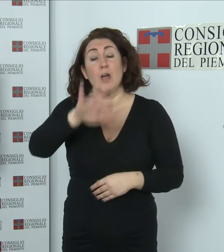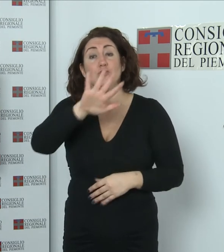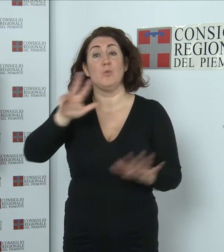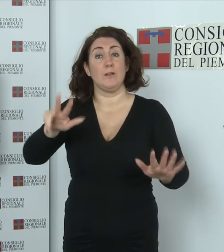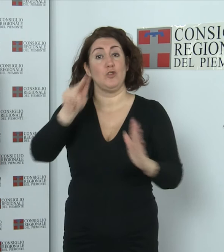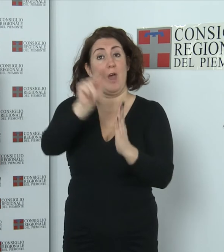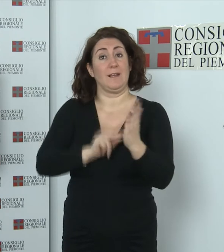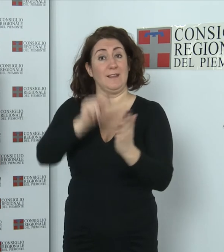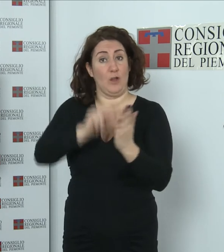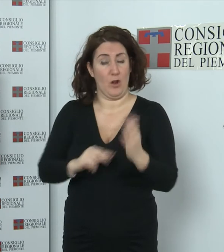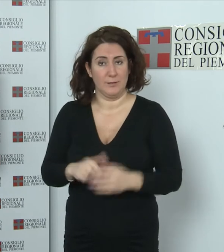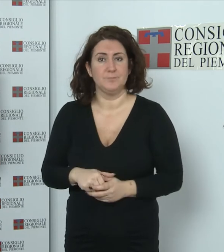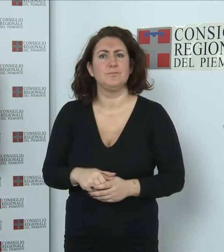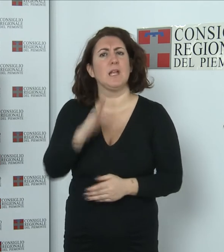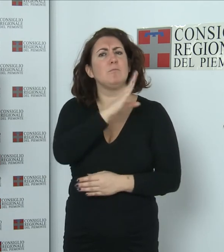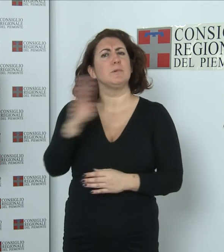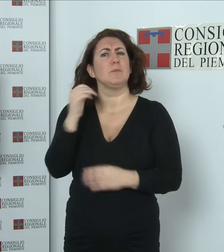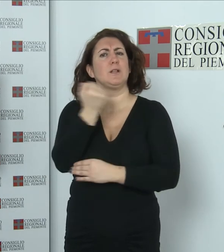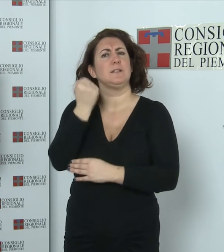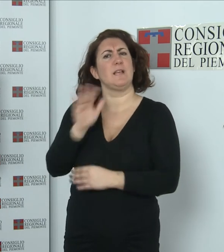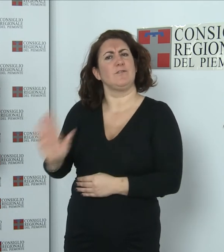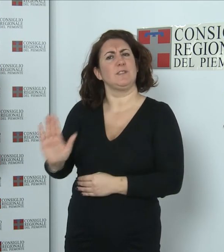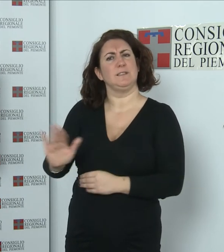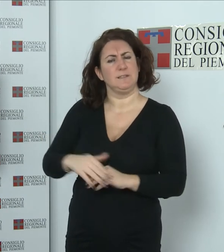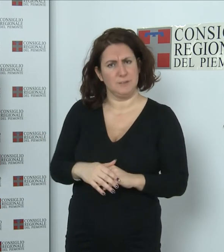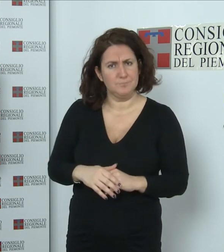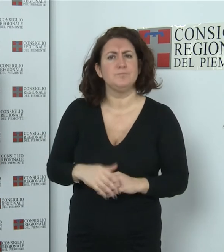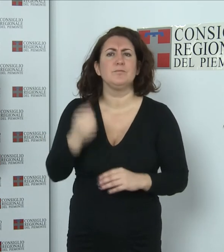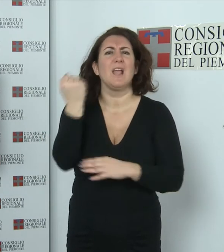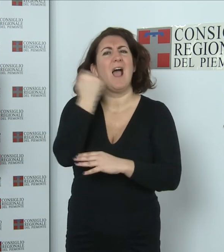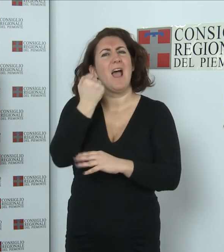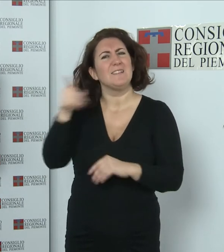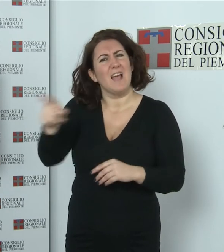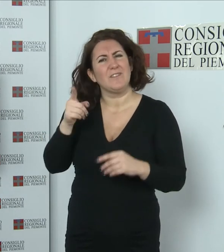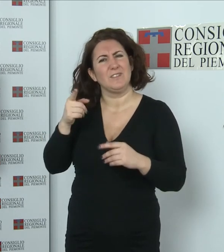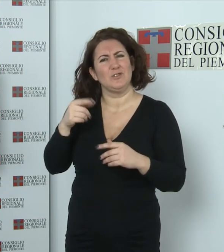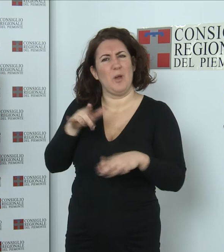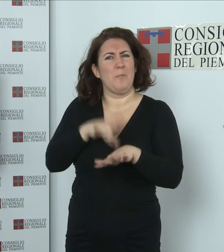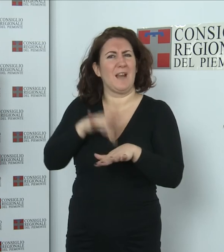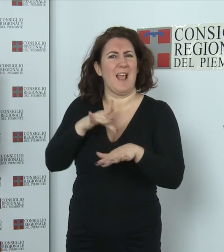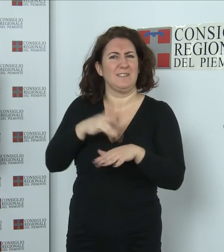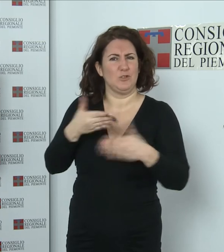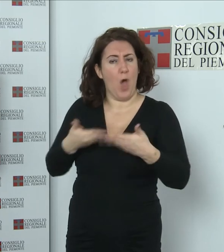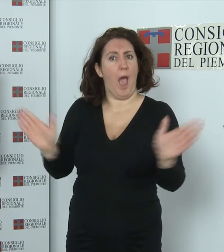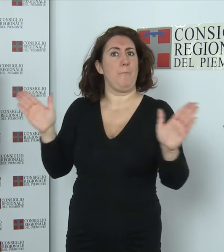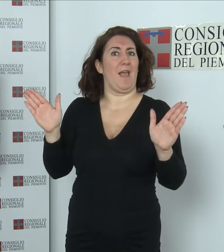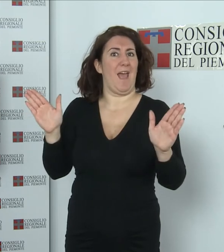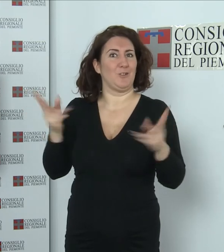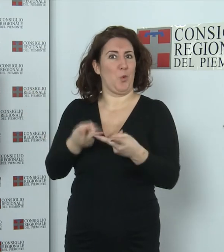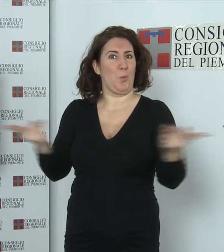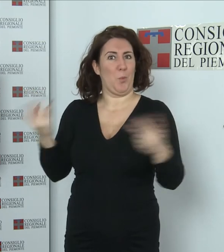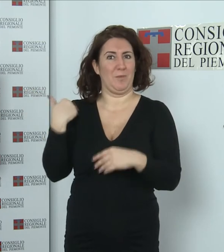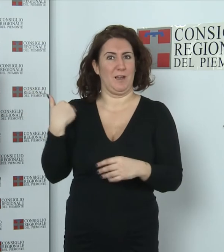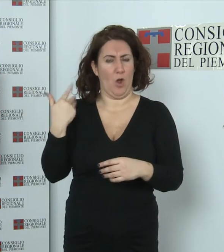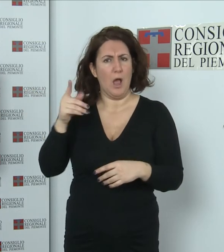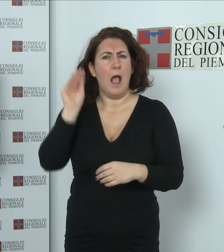Servizi della Biblioteca Da quando il servizio di prestito della Biblioteca della Regione è stato aperto al pubblico, il numero delle richieste è